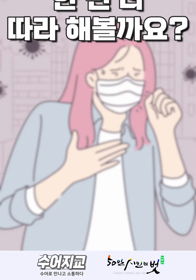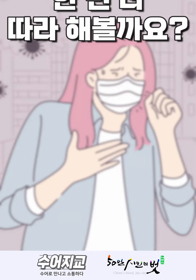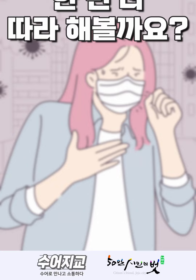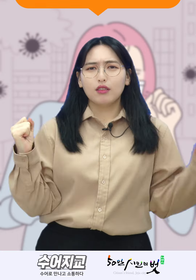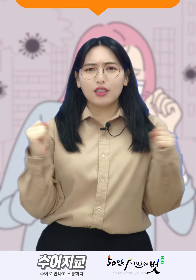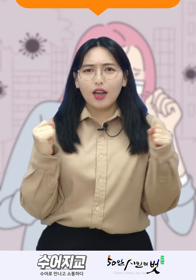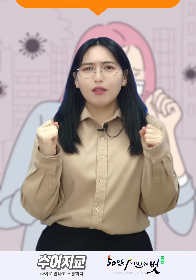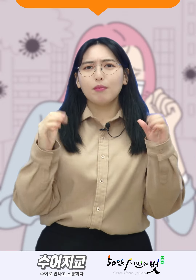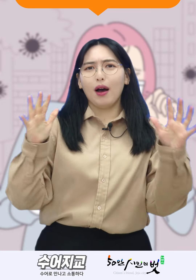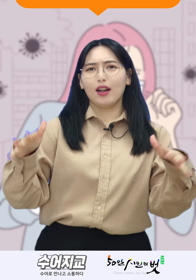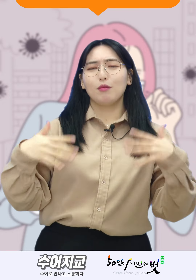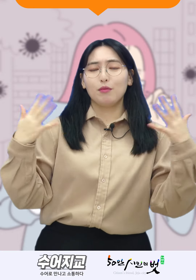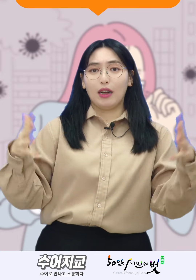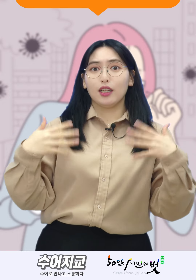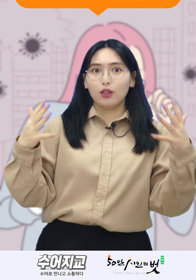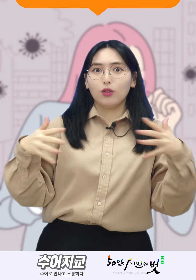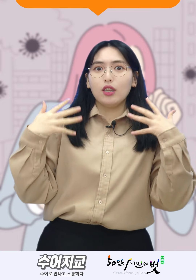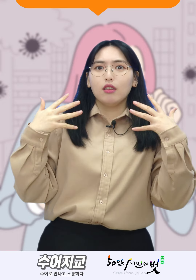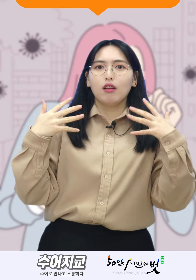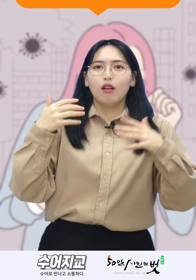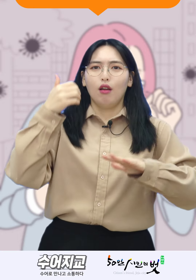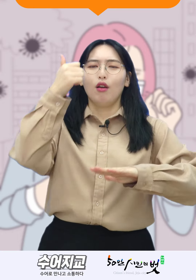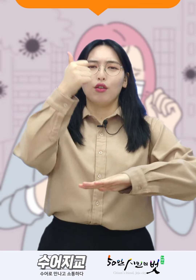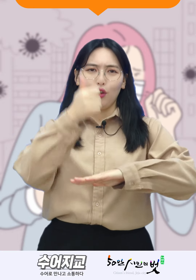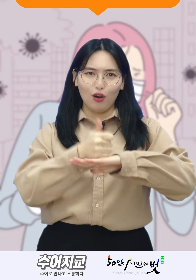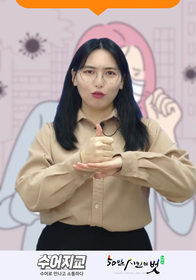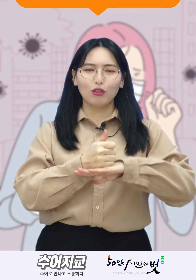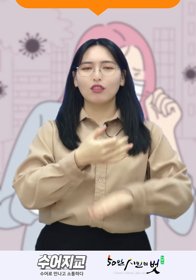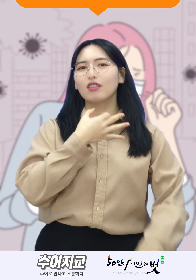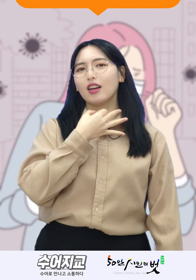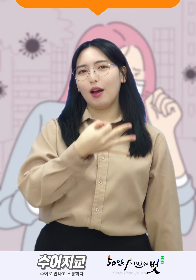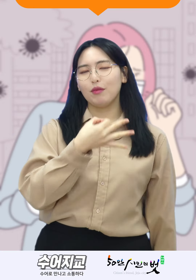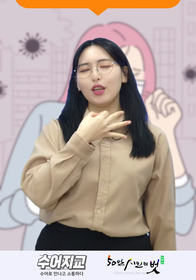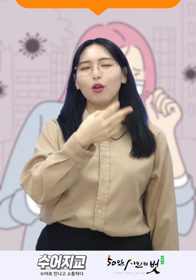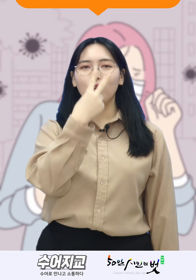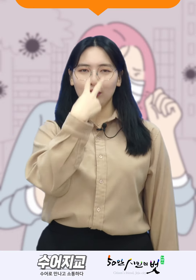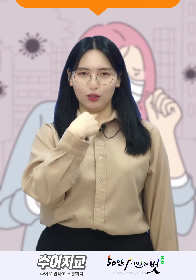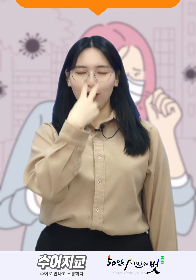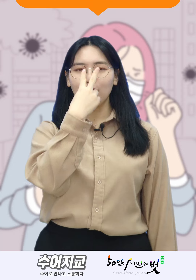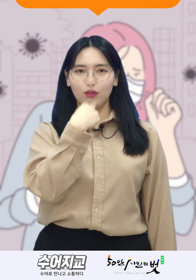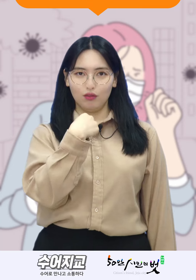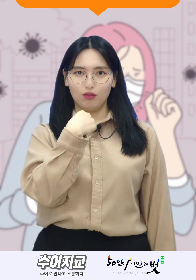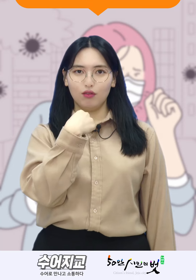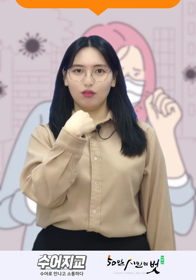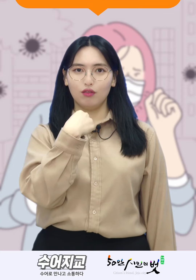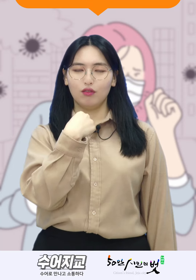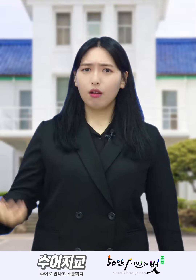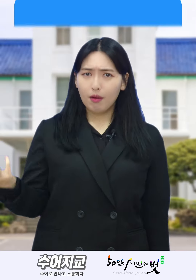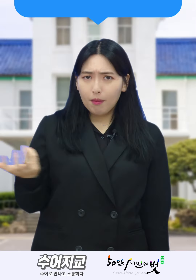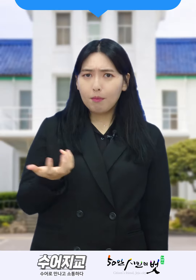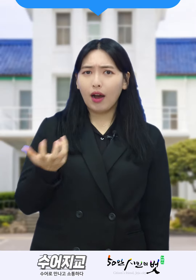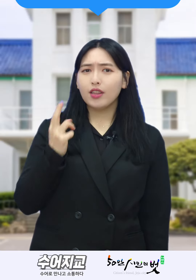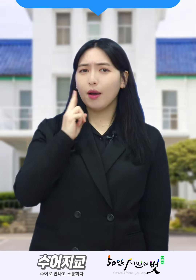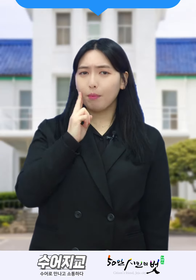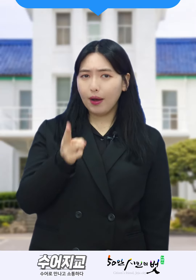찬 바람을 맞았더니 결국 감기 걸렸어. 많이 아파?